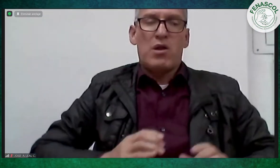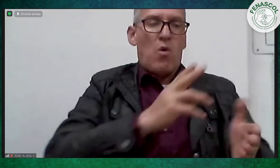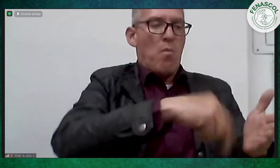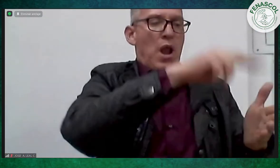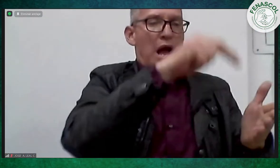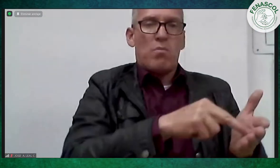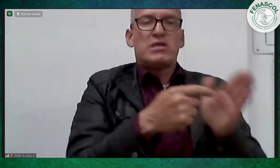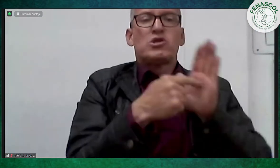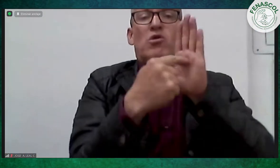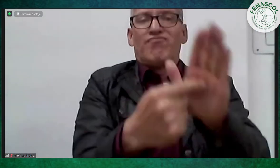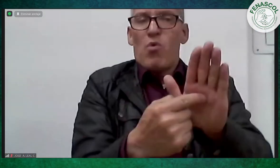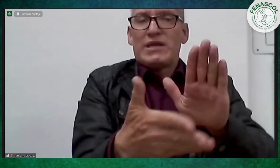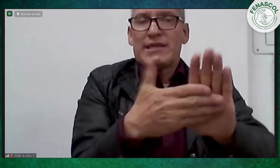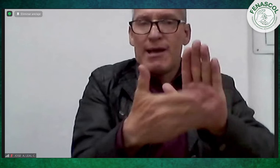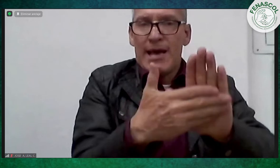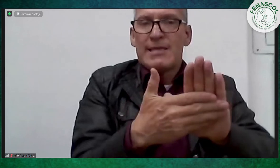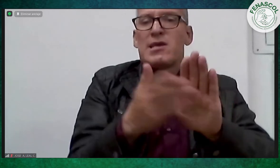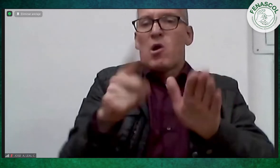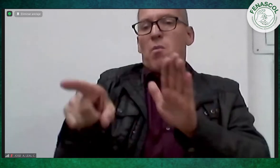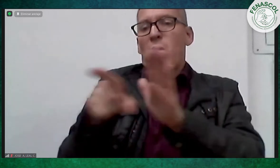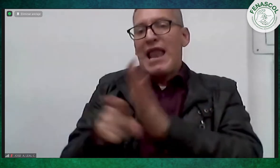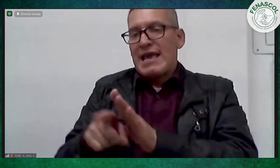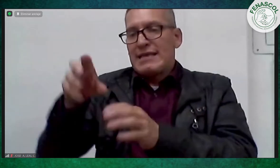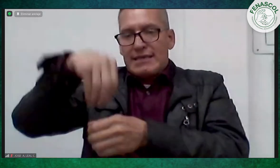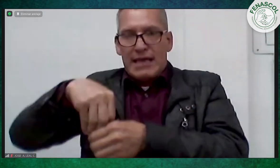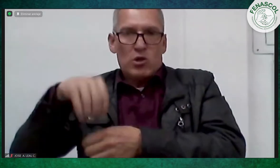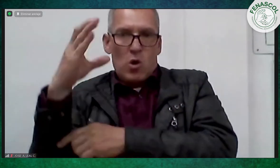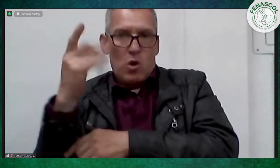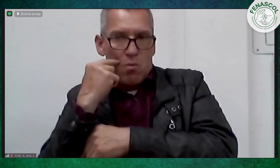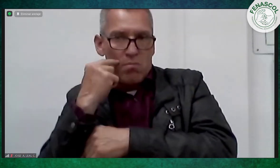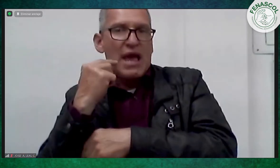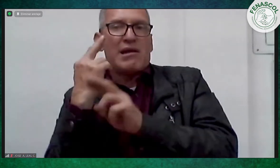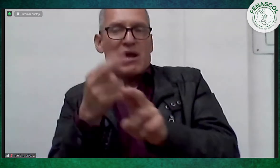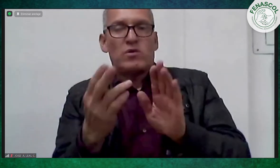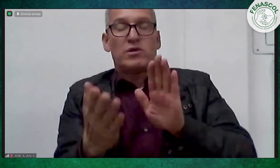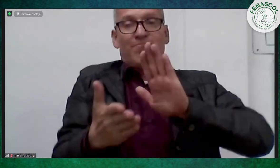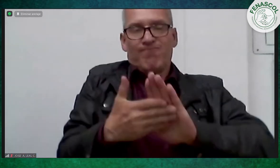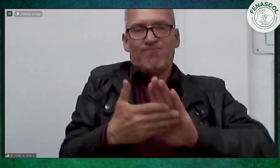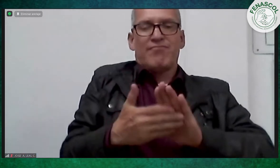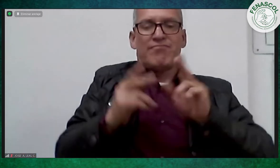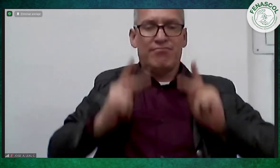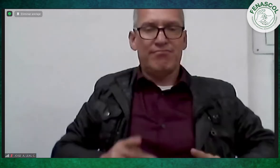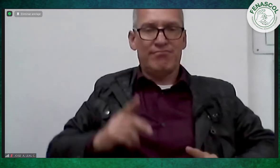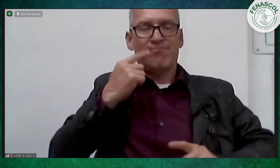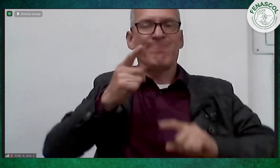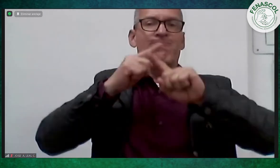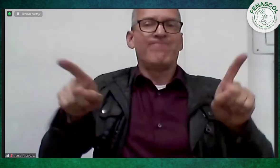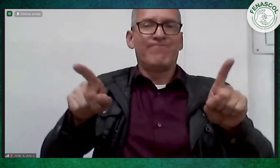Como lo estima la Convención de los Derechos de las Personas con Discapacidad y como nos reconoce el marco legal colombiano.